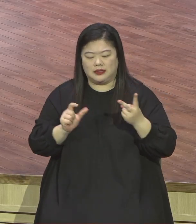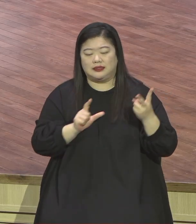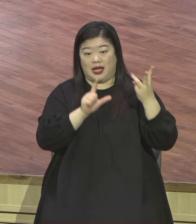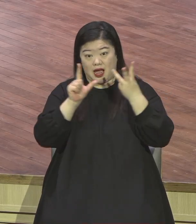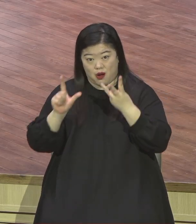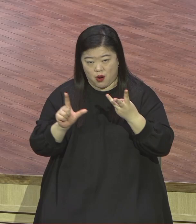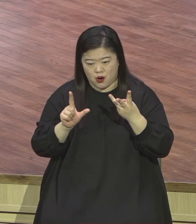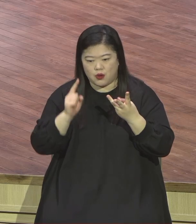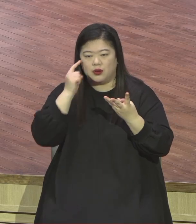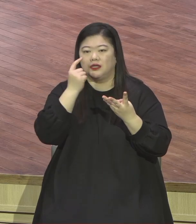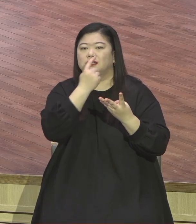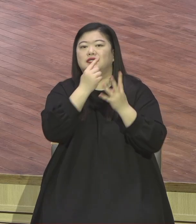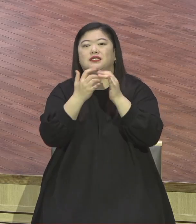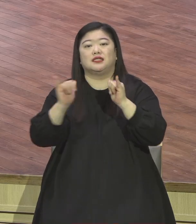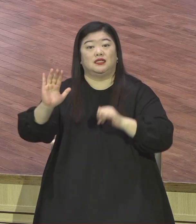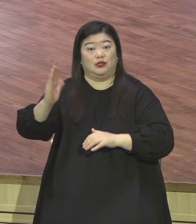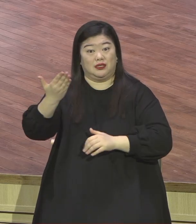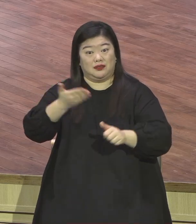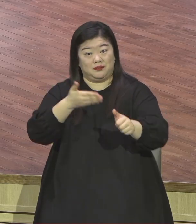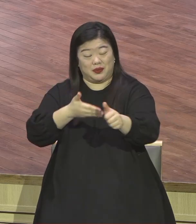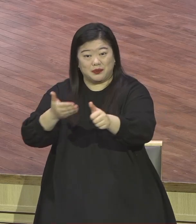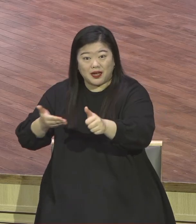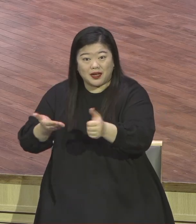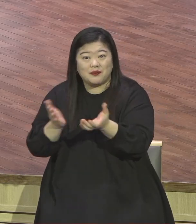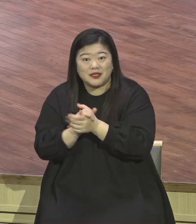축복합니다 기도합시다 아버지 하나님